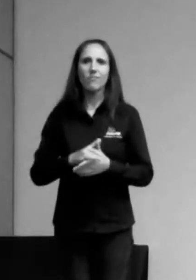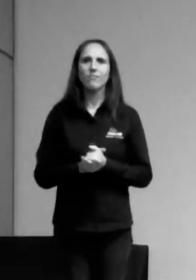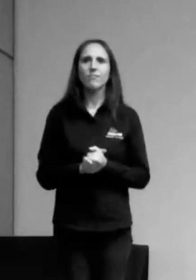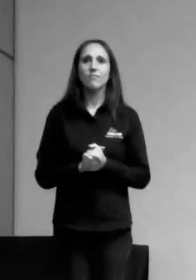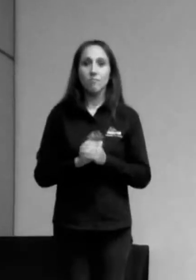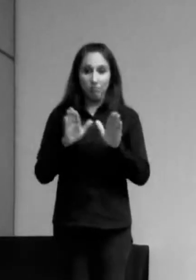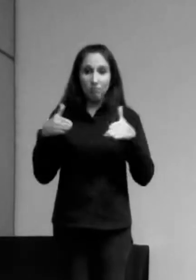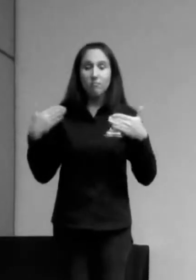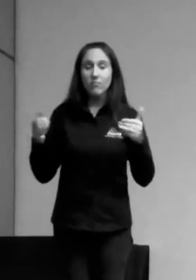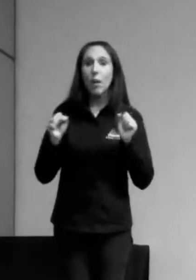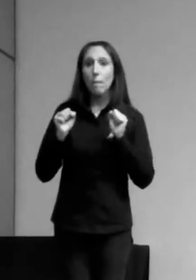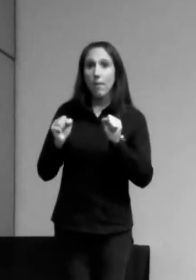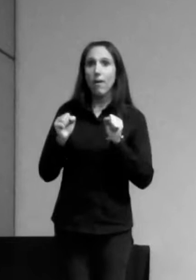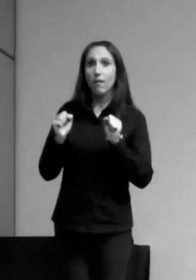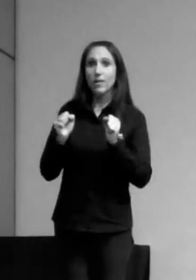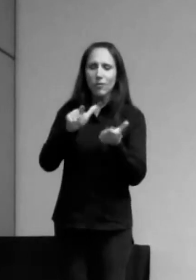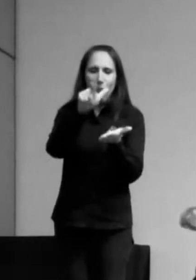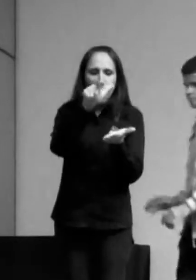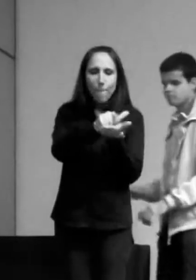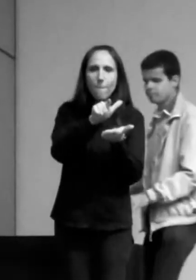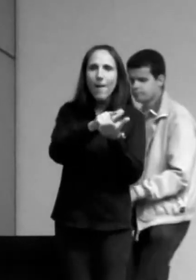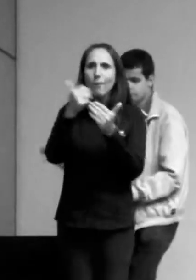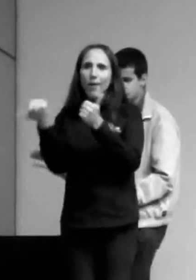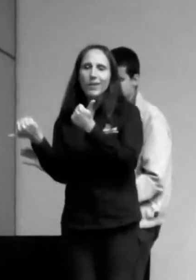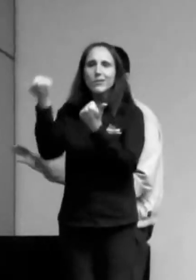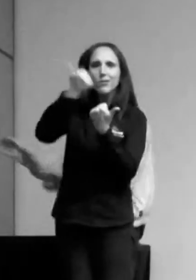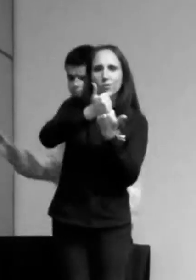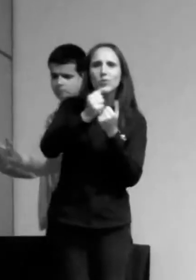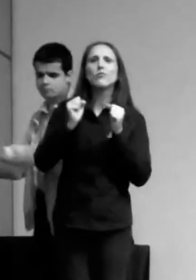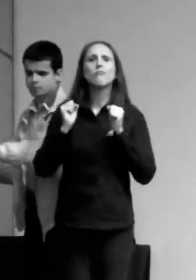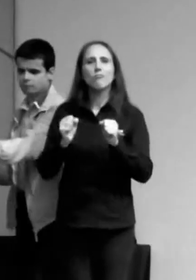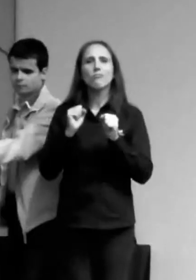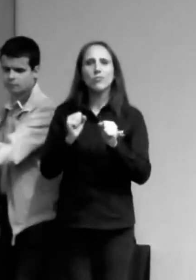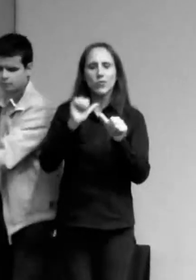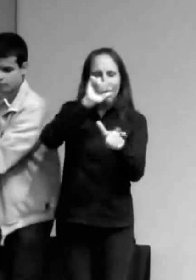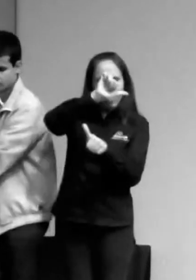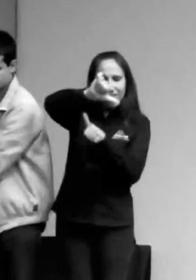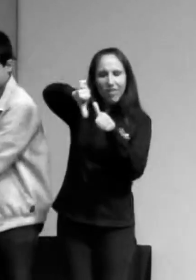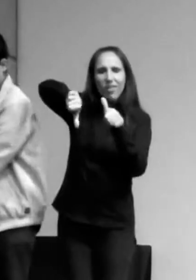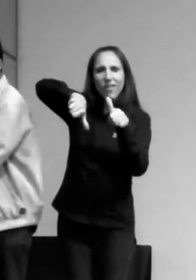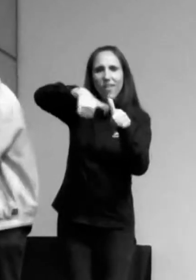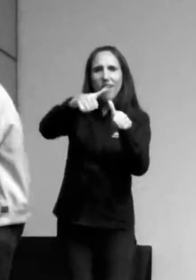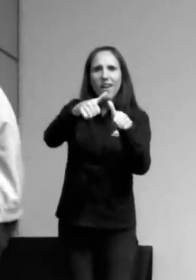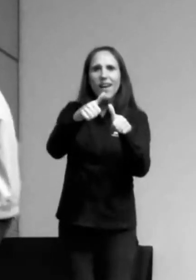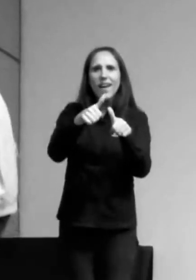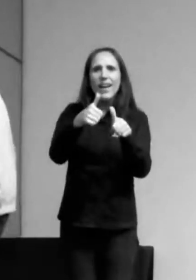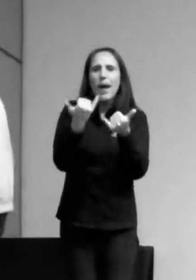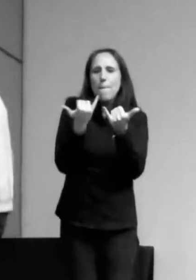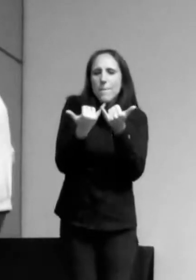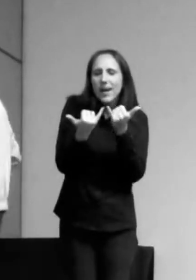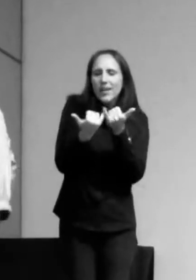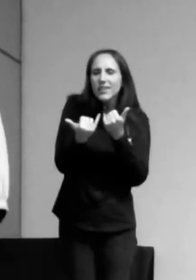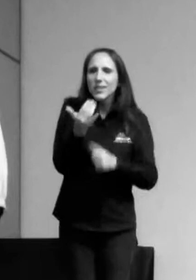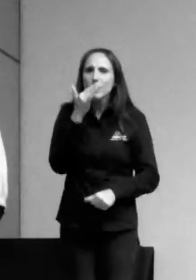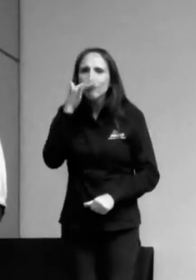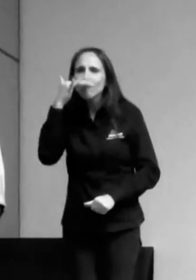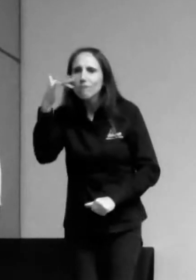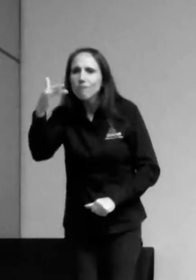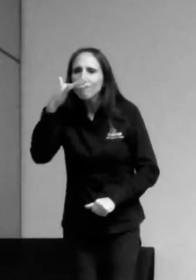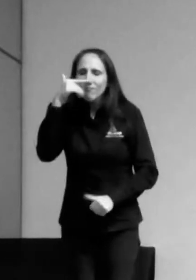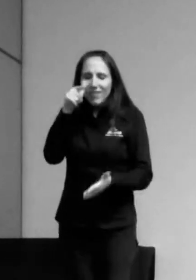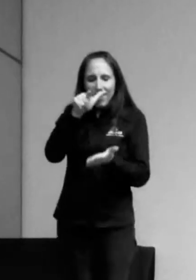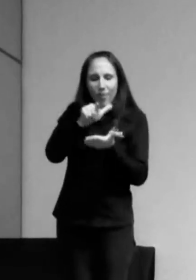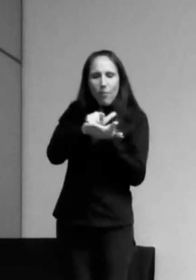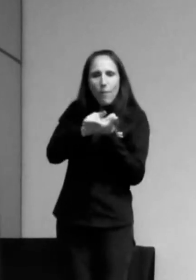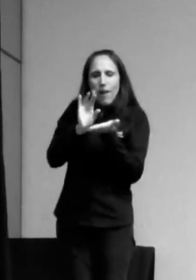Talvez o papel seja substituído. Eles podiam inventar um plasma que imitasse o cheiro do papel, que imitasse